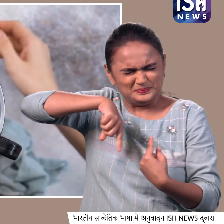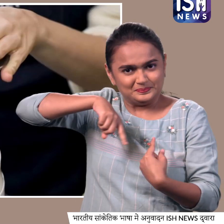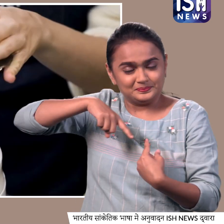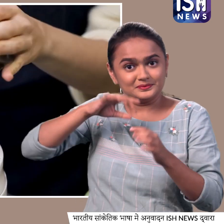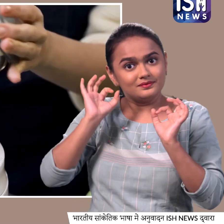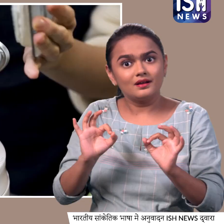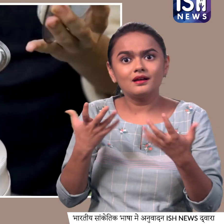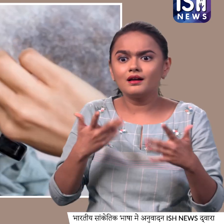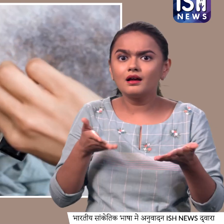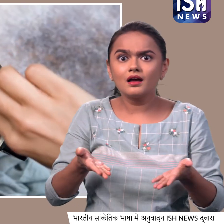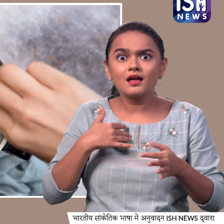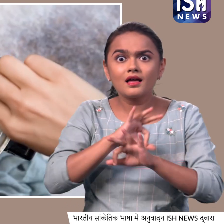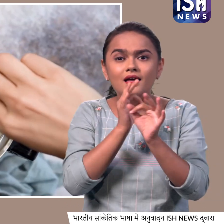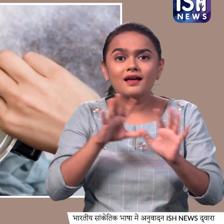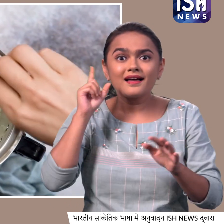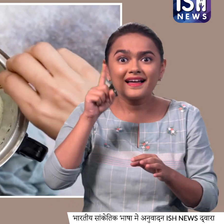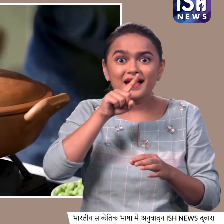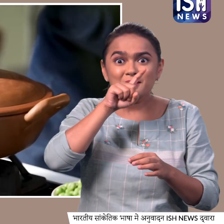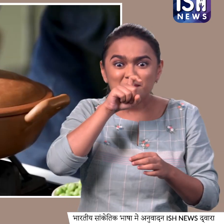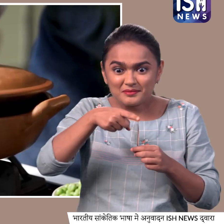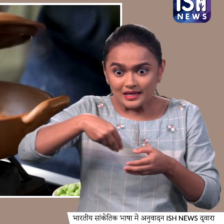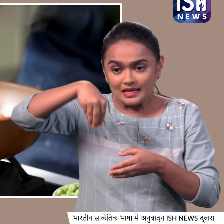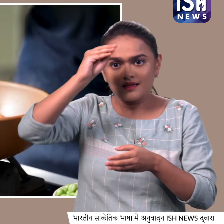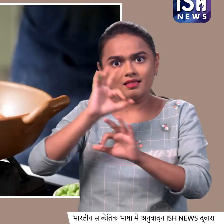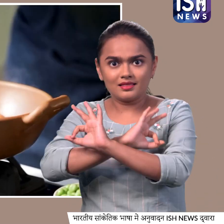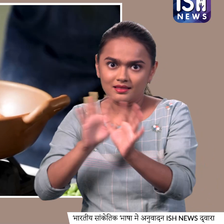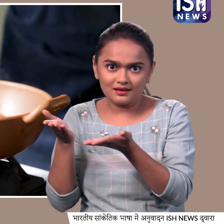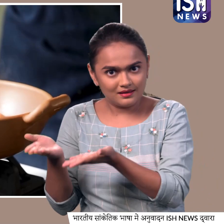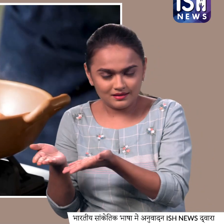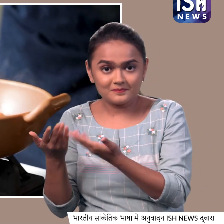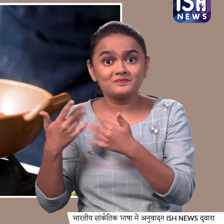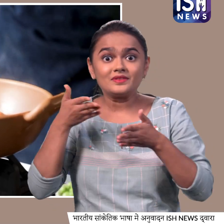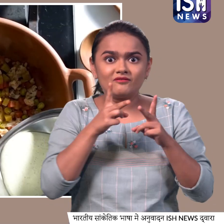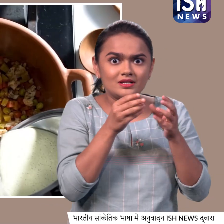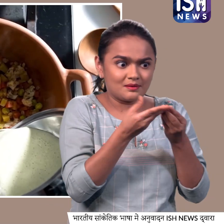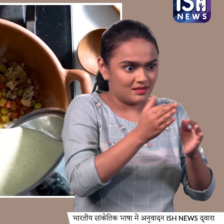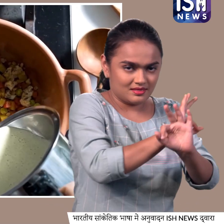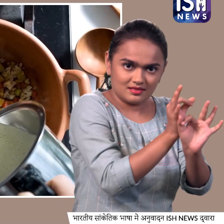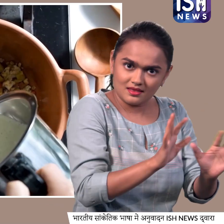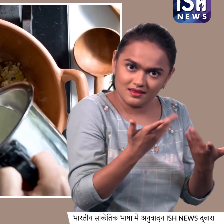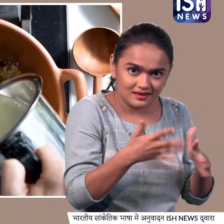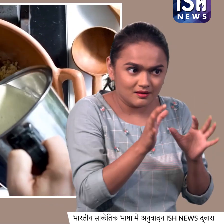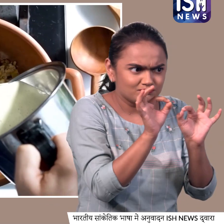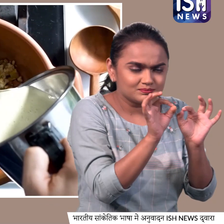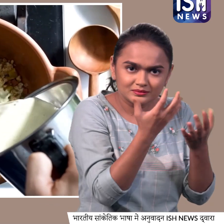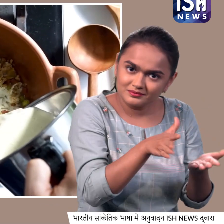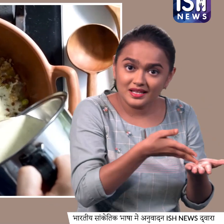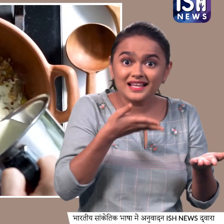बन गई हमारी पीनट करी भी हमारी सबजियां भी पक चुकी है तो अब कड़ाई में डालें ये पीनट करी